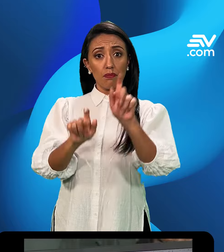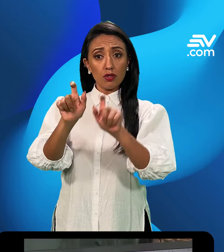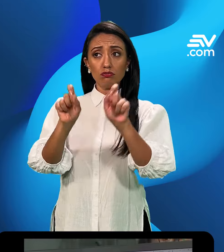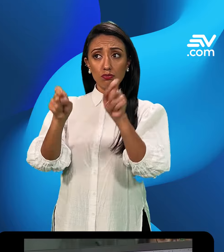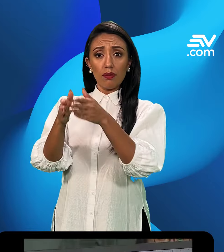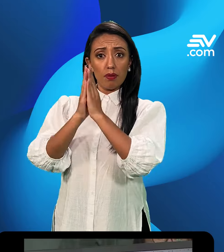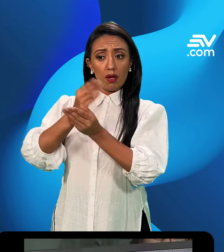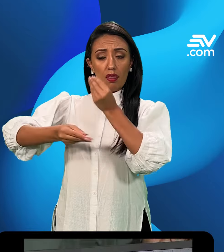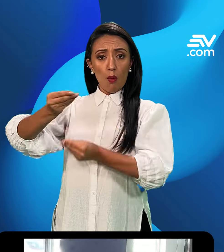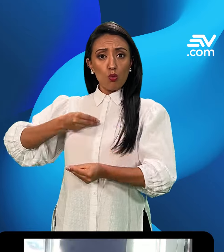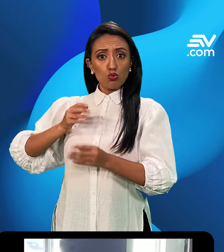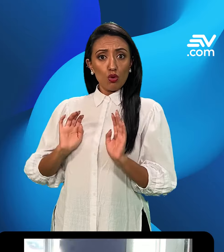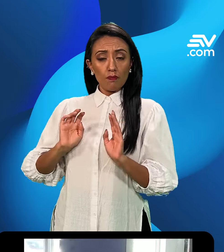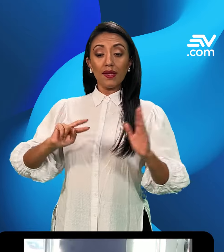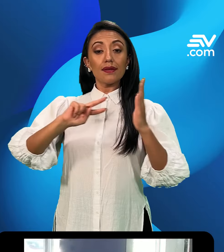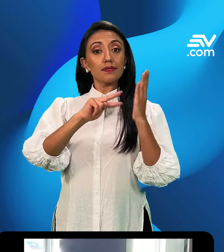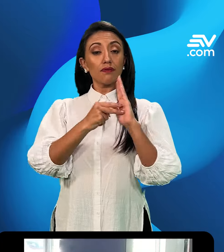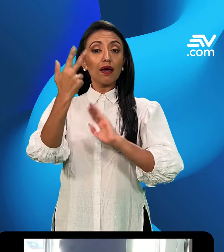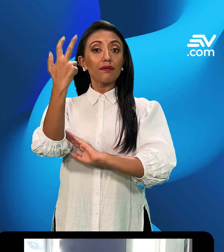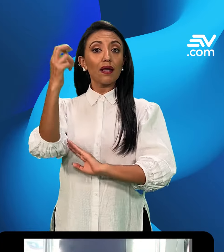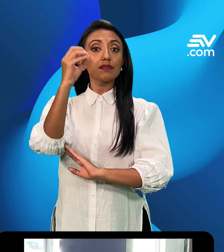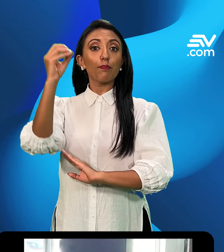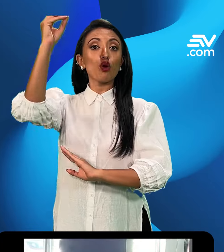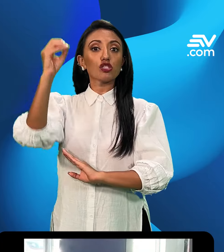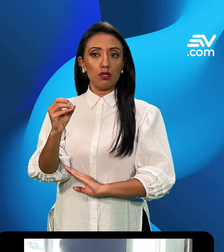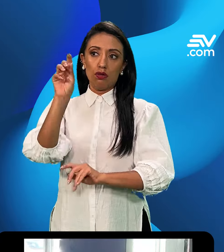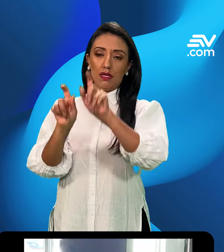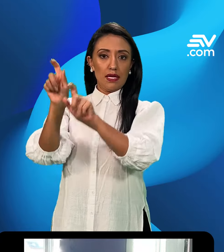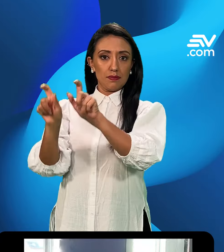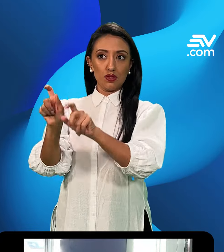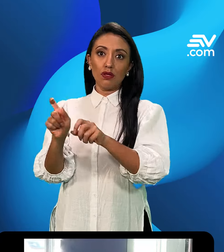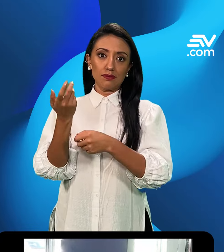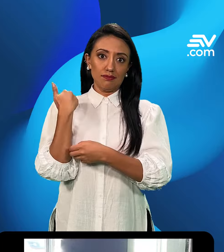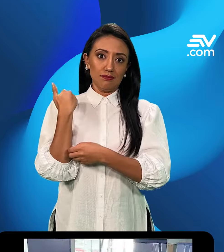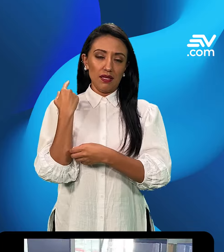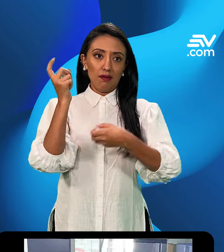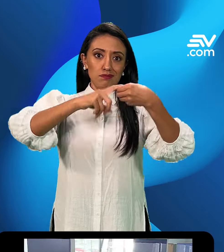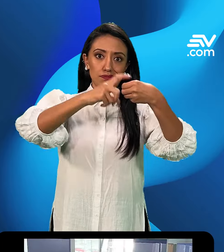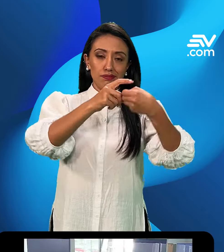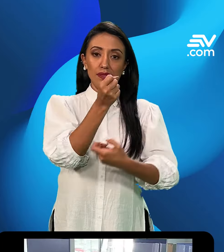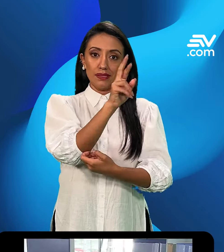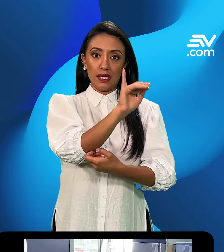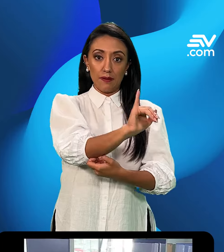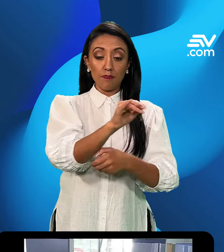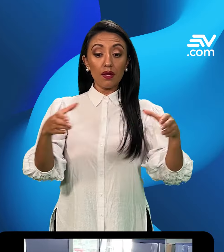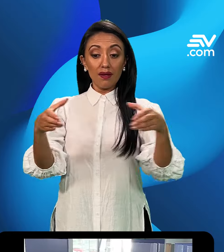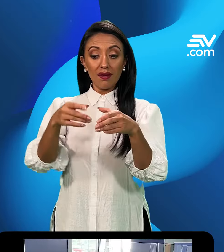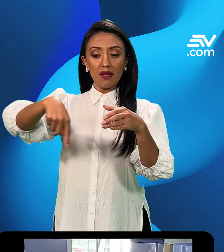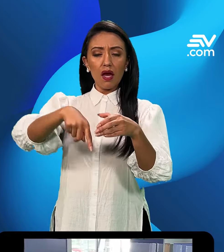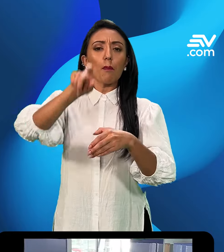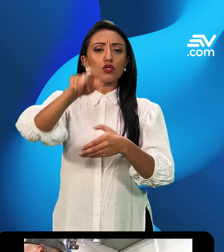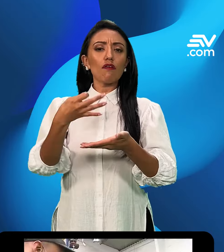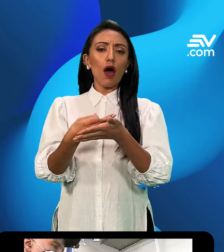pueden solicitarlo. Representan el 13% del total de contribuyentes. A este grupo pertenecen quienes facturan